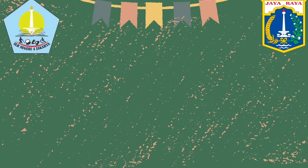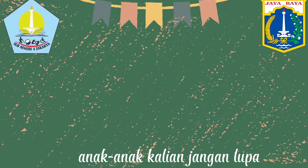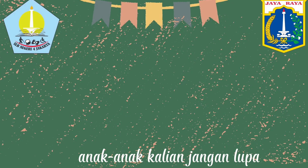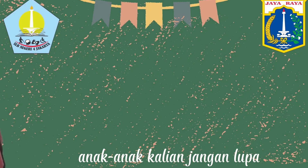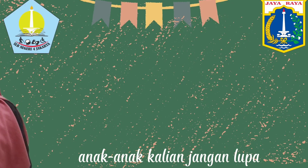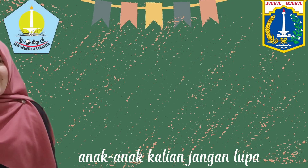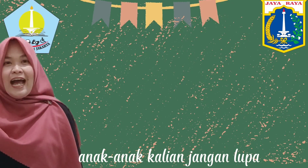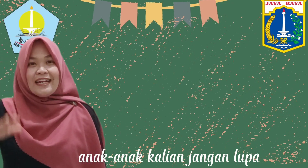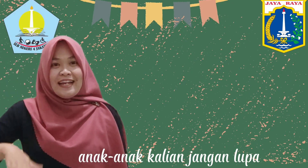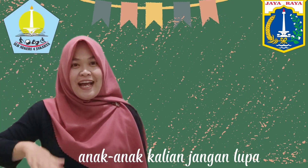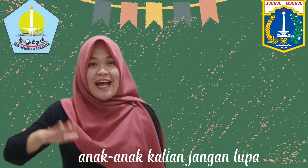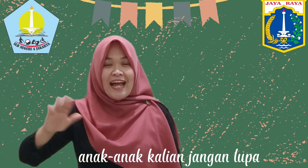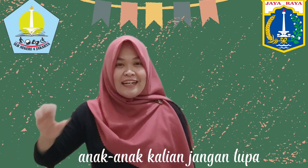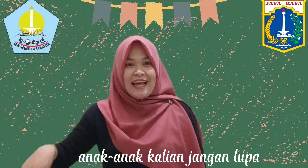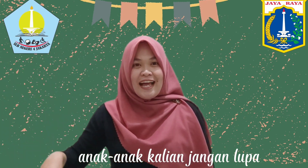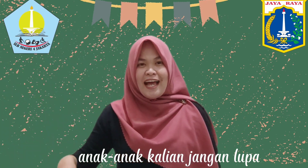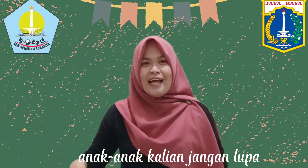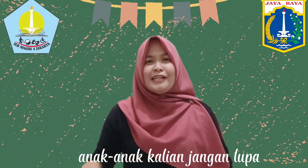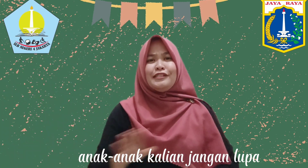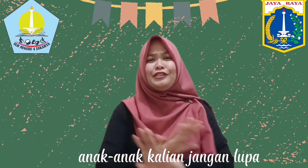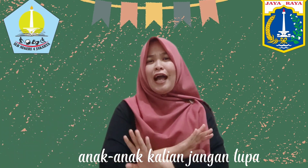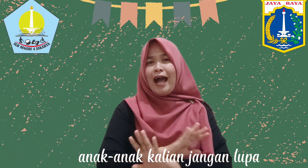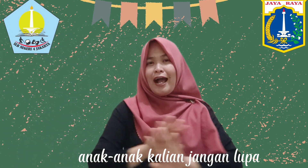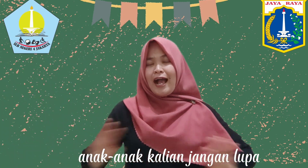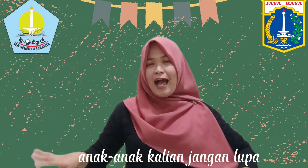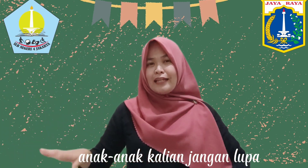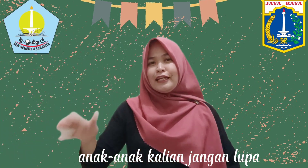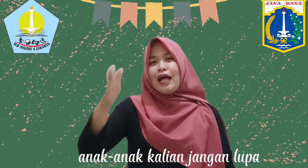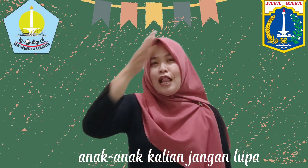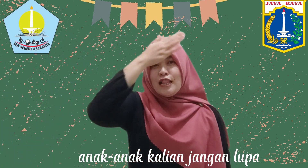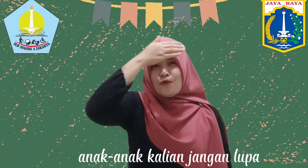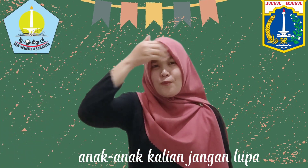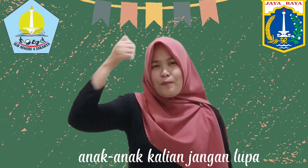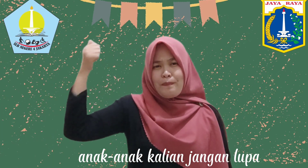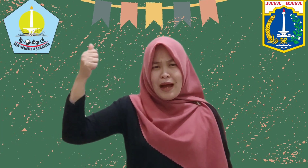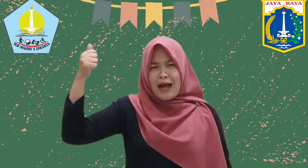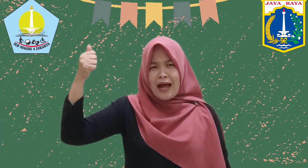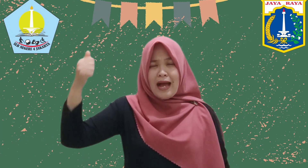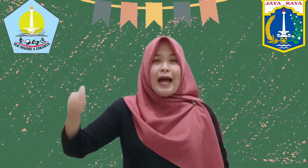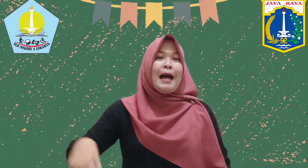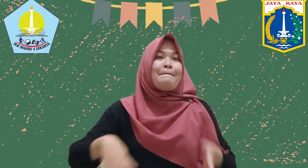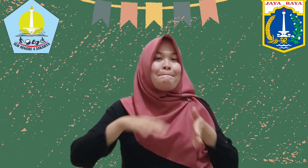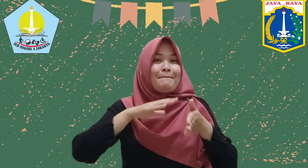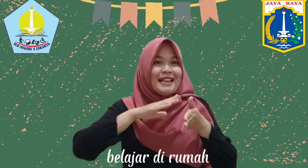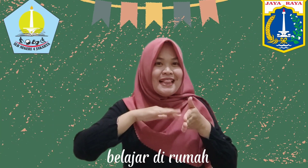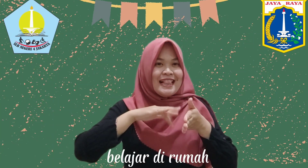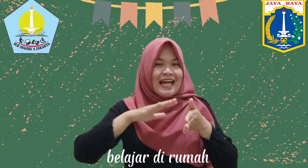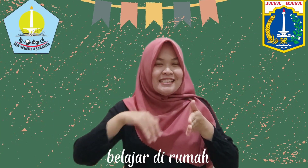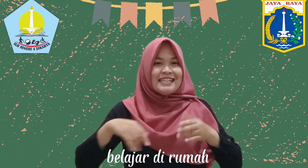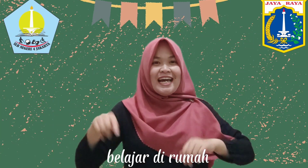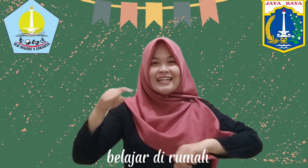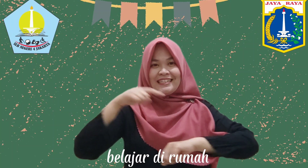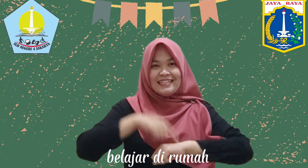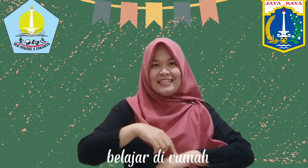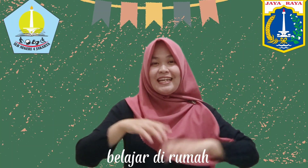Anak-anak jangan lupa belajar di